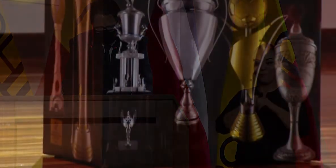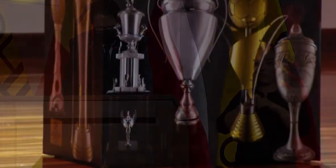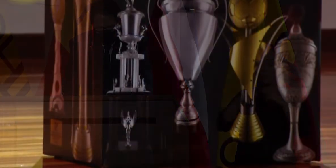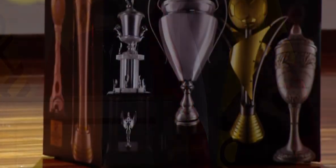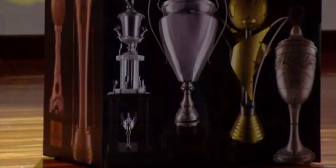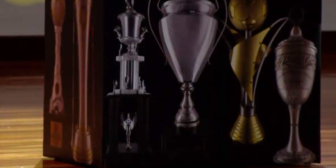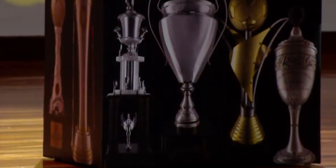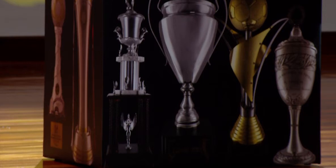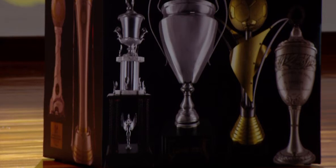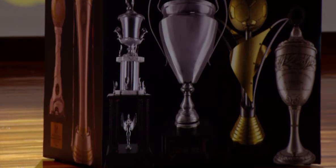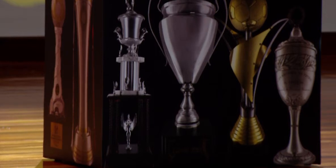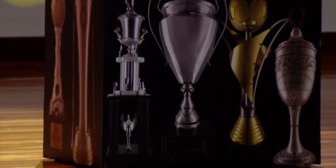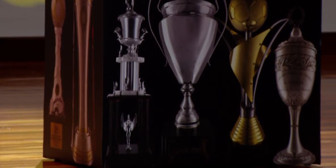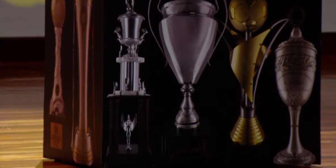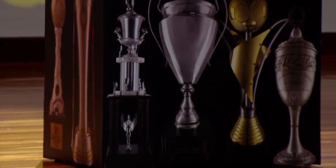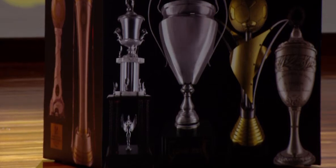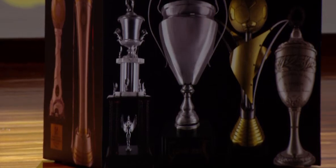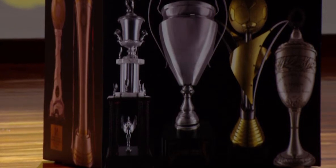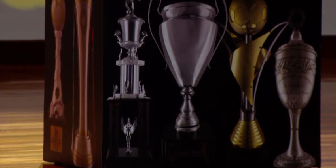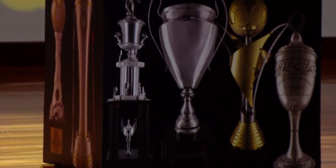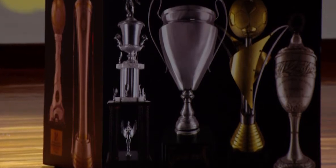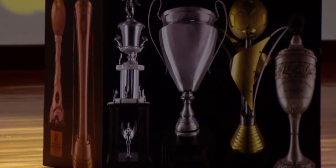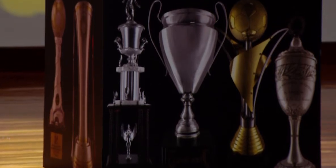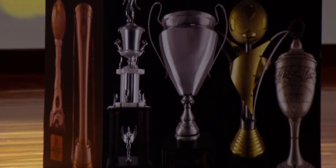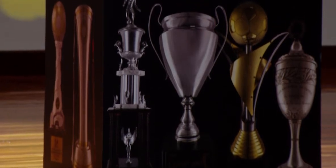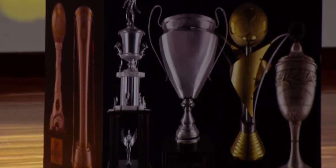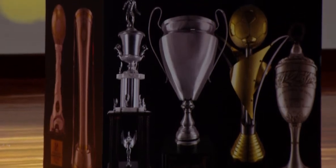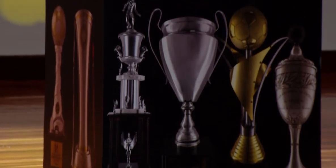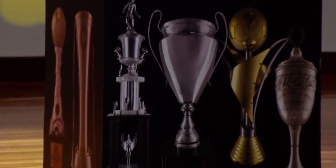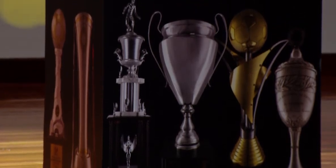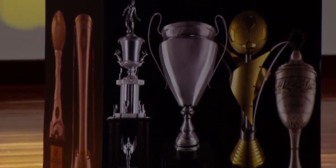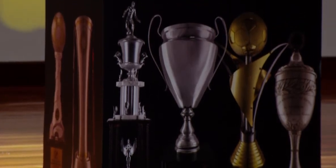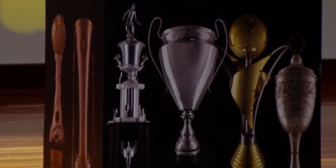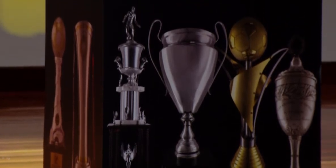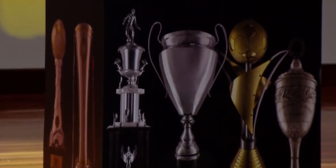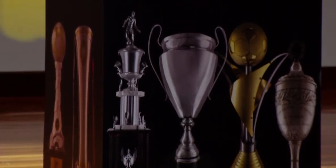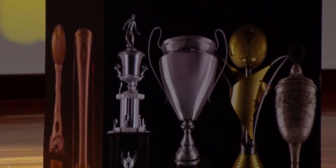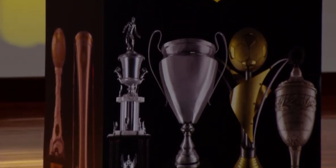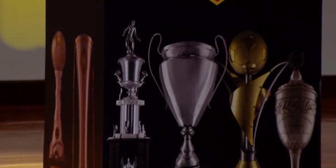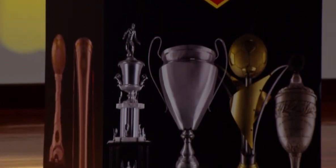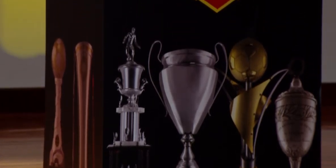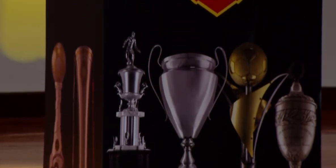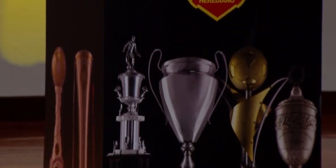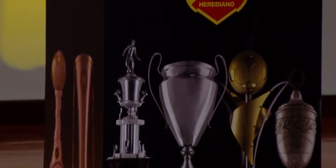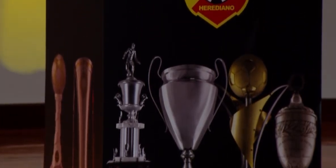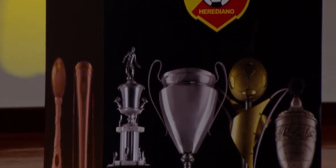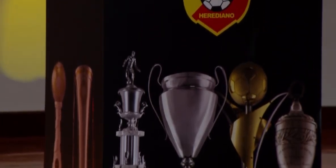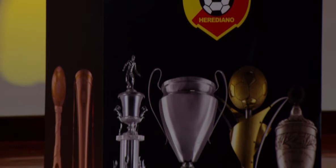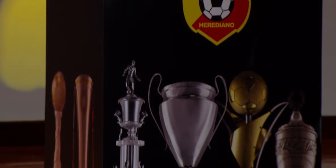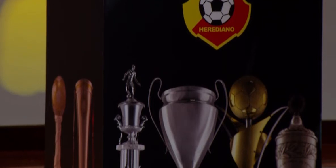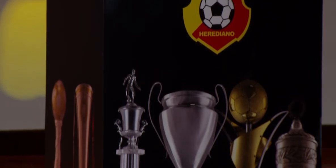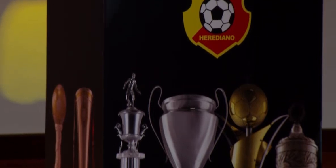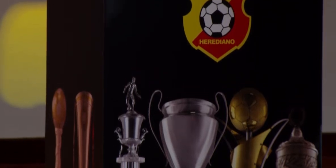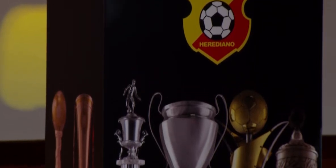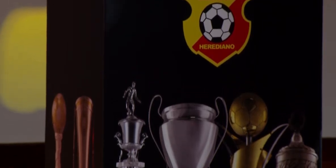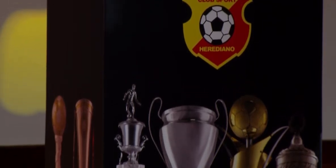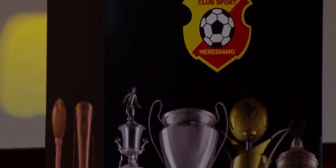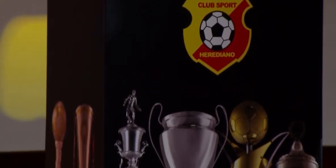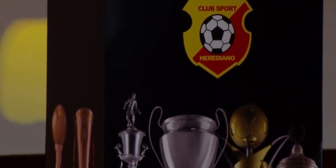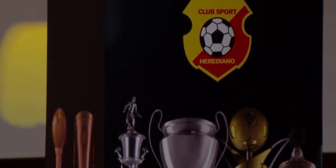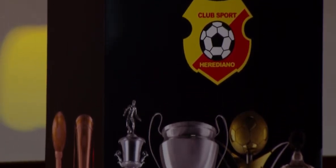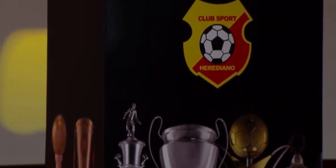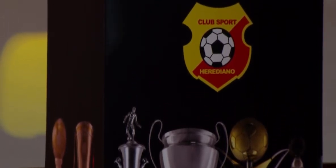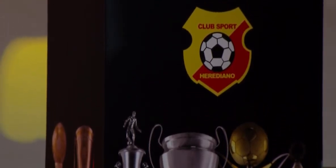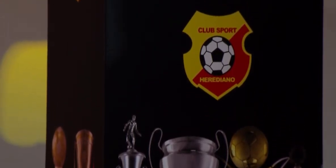derrotado y se gana la nominación del equipo de las grandes jornadas internacionales. A lo largo de los años, siguió con la